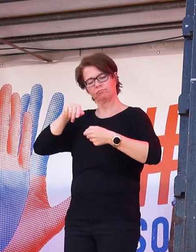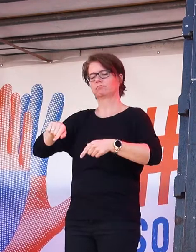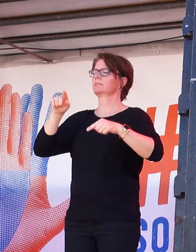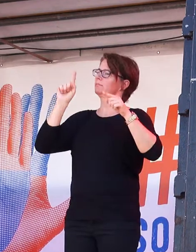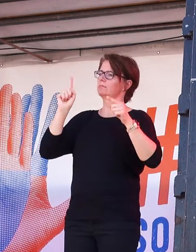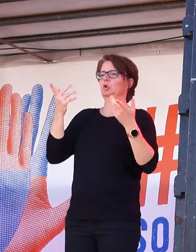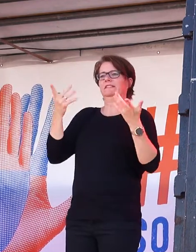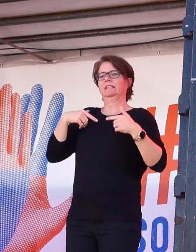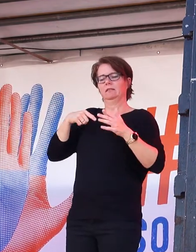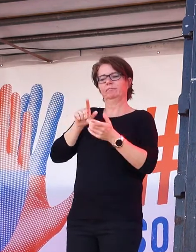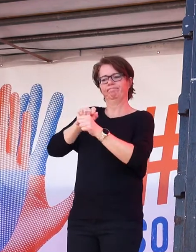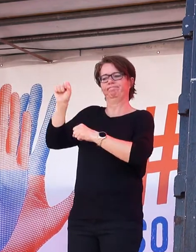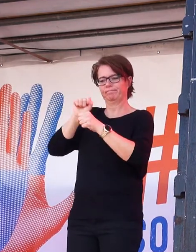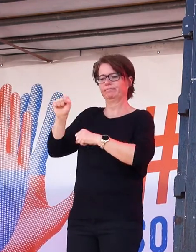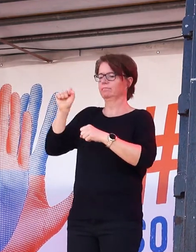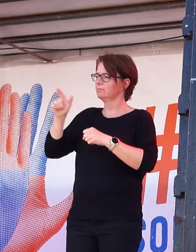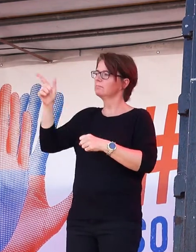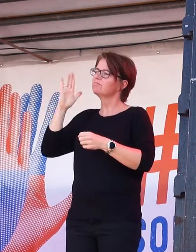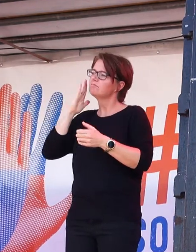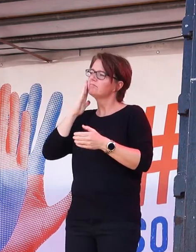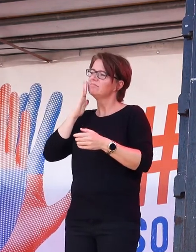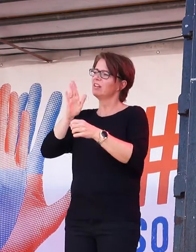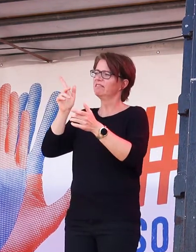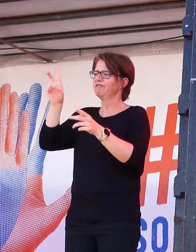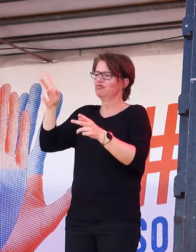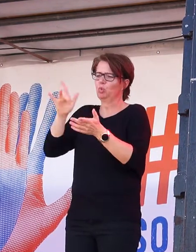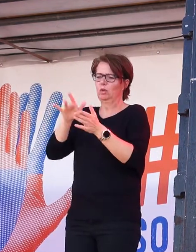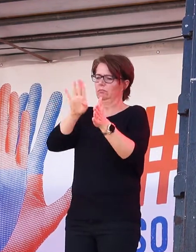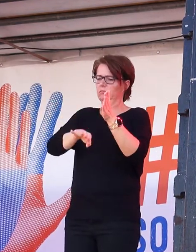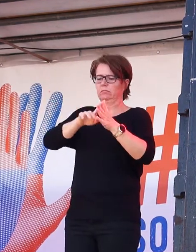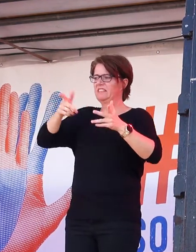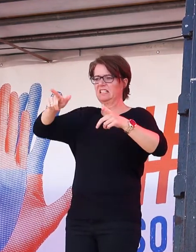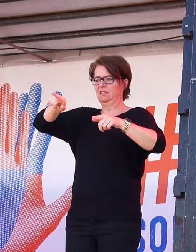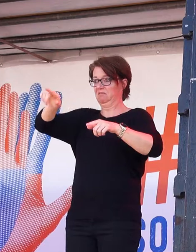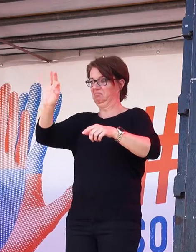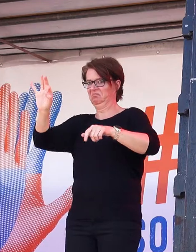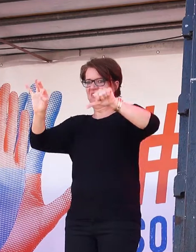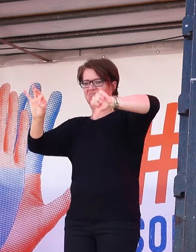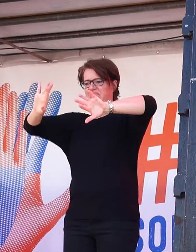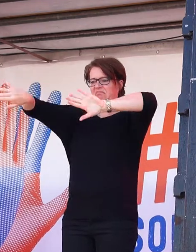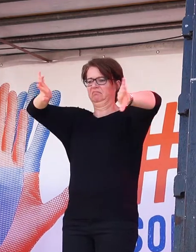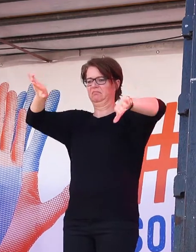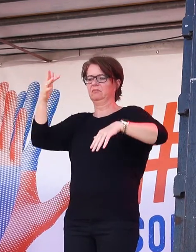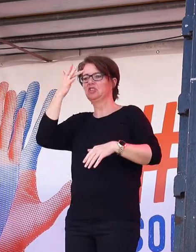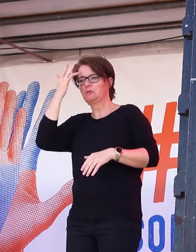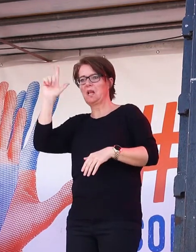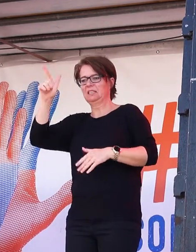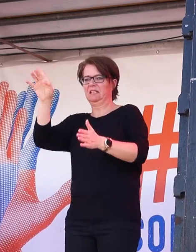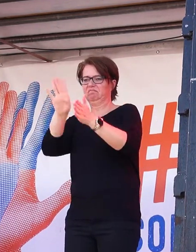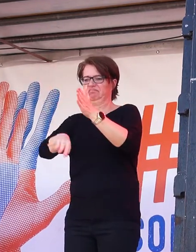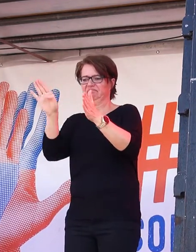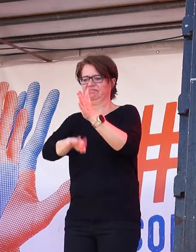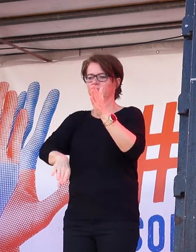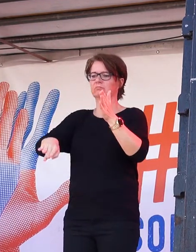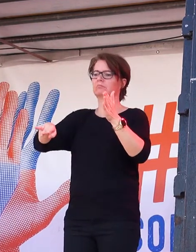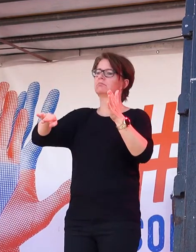Rassisten zielen, ist ja nicht nur die Ausgrenzung von Ausländern, von Behinderten, von Schwulen und Lesben. Nein, worauf